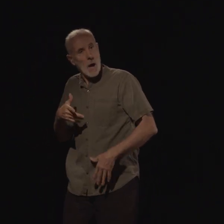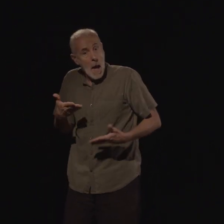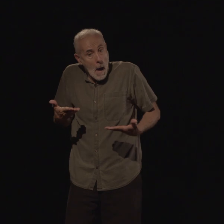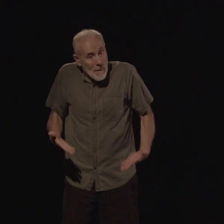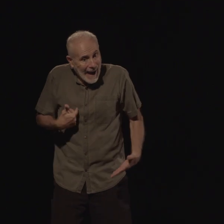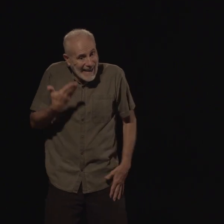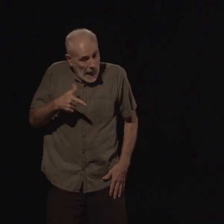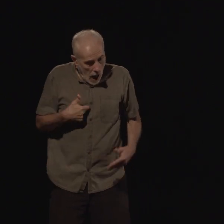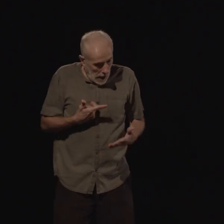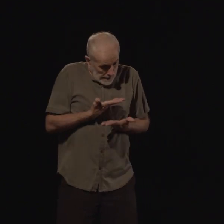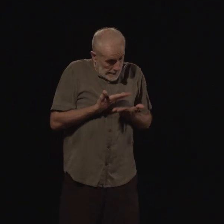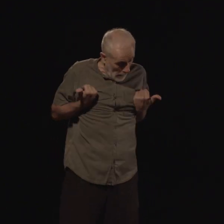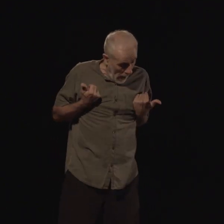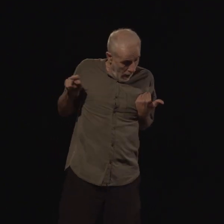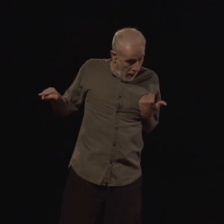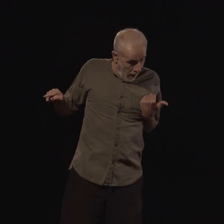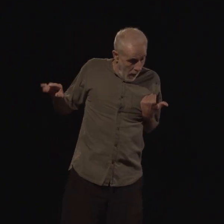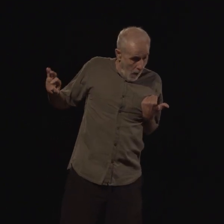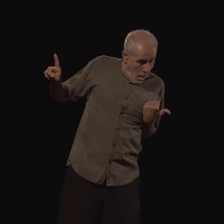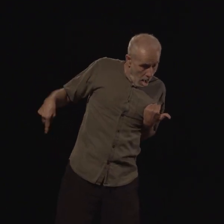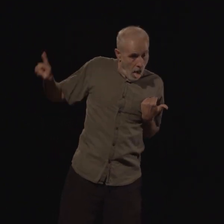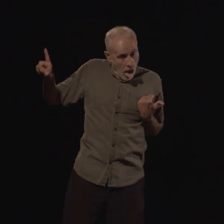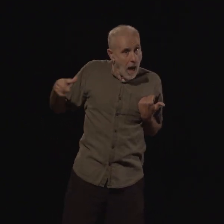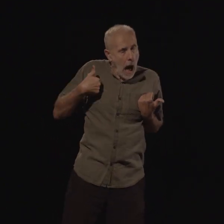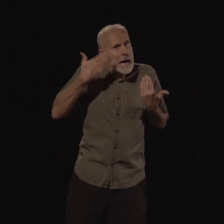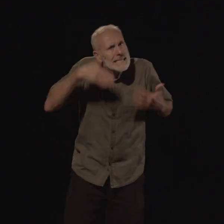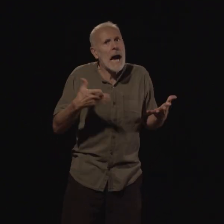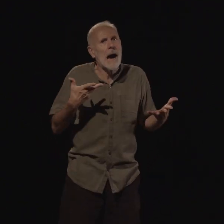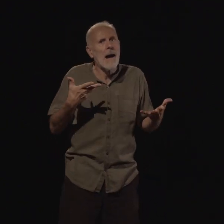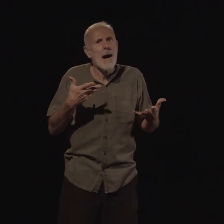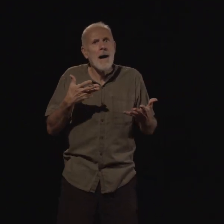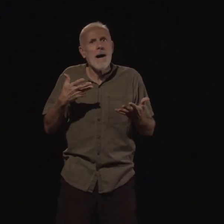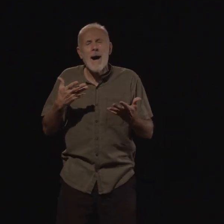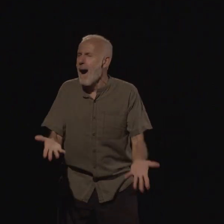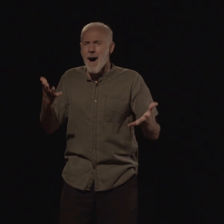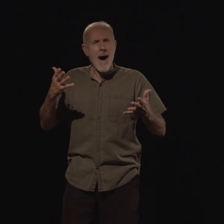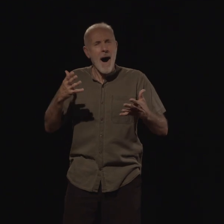de temps du tout. Et je sais que même quand il fait tout noir, il ne fait jamais assez noir.